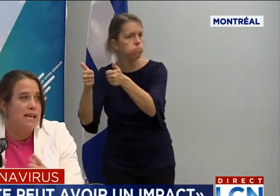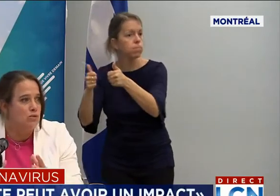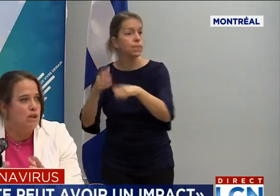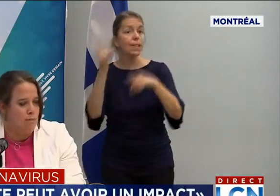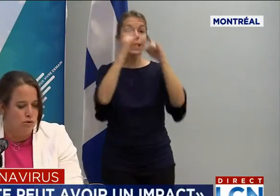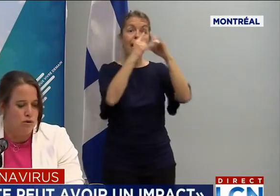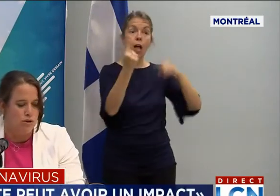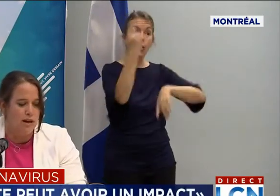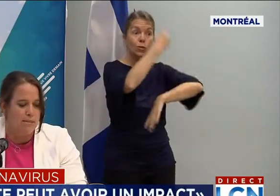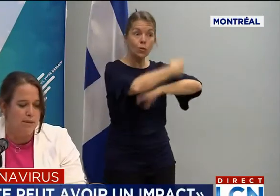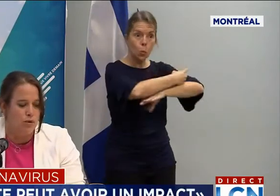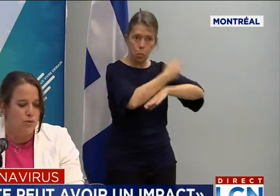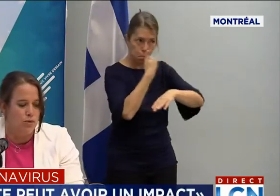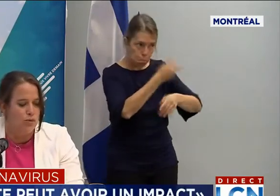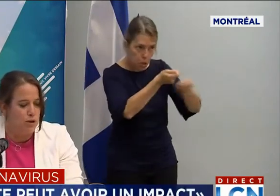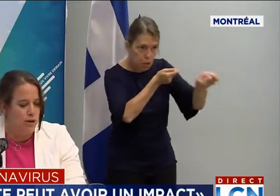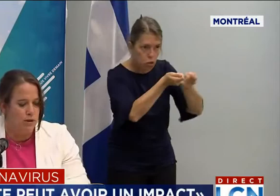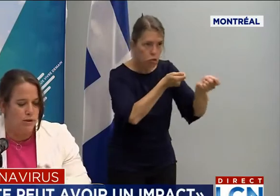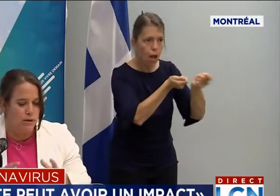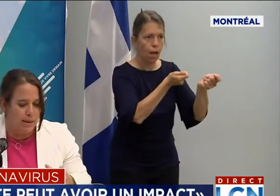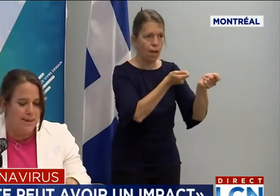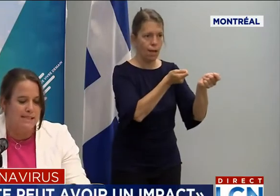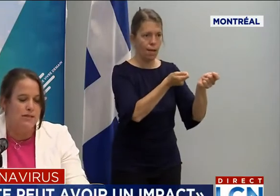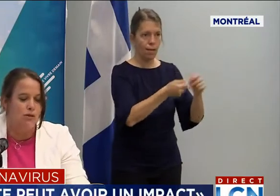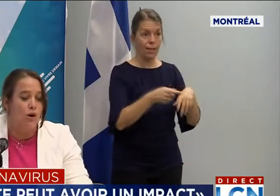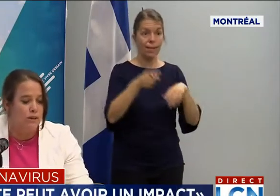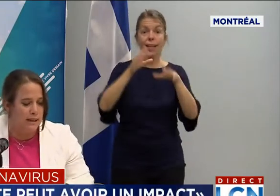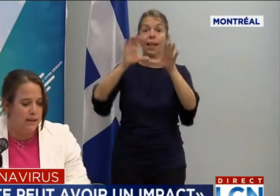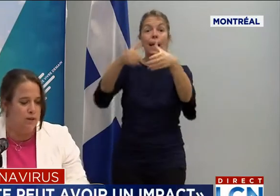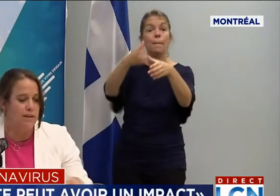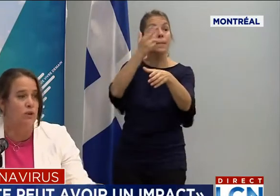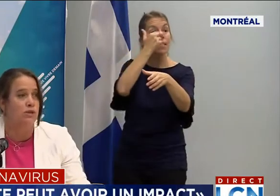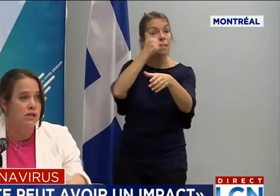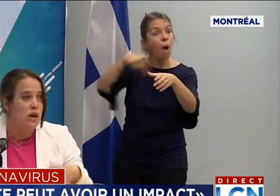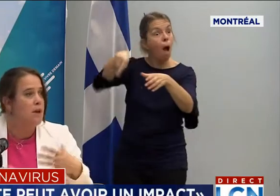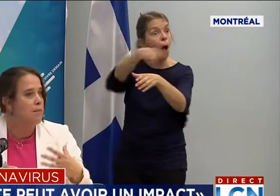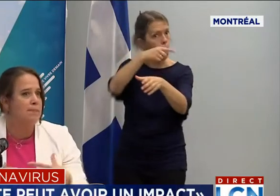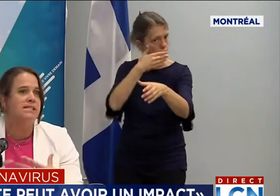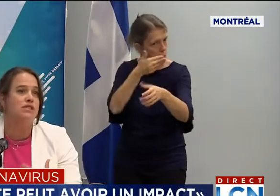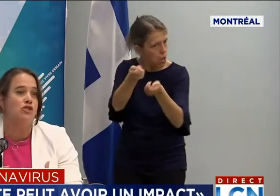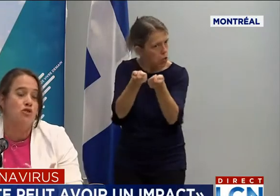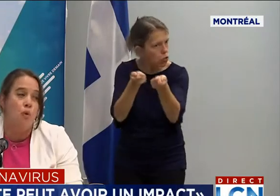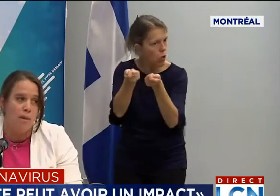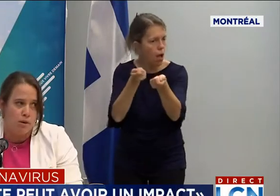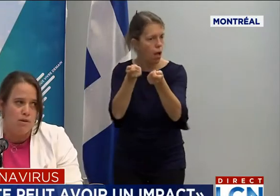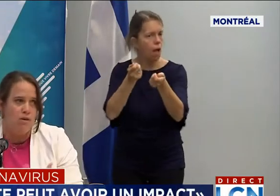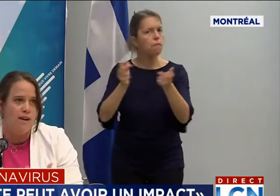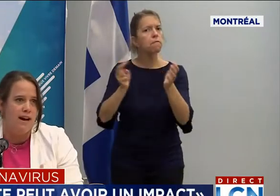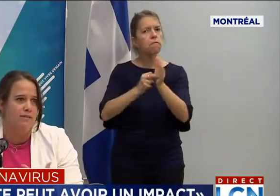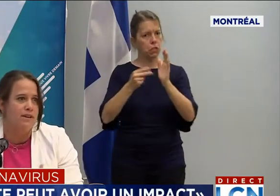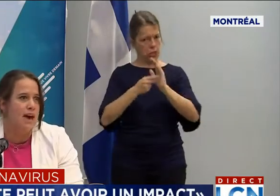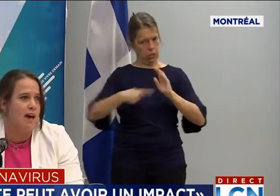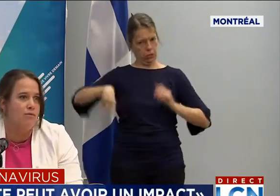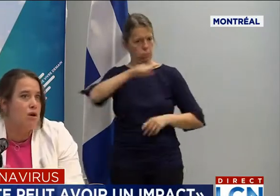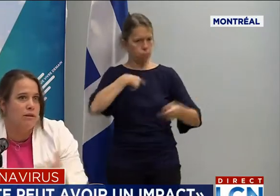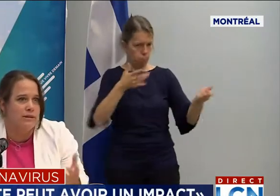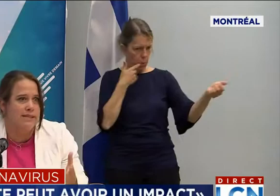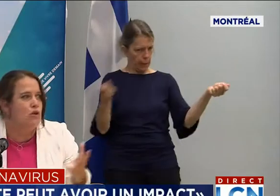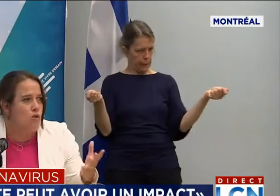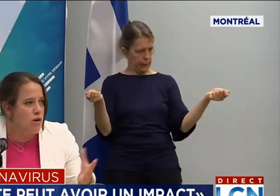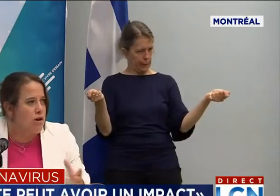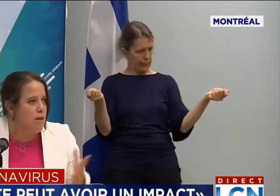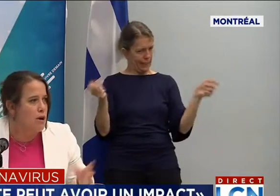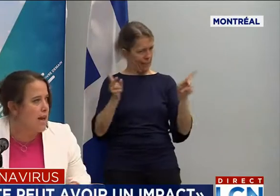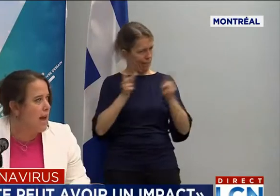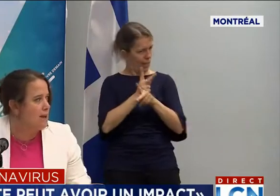même... ça nous démontre qu'on a quand même une bonne capacité de contenir le virus, même si je ne crois pas qu'on va arriver à avoir